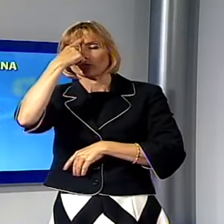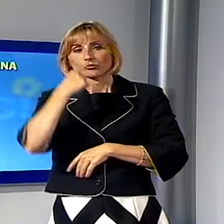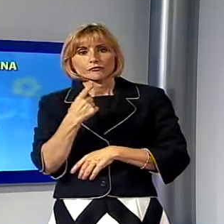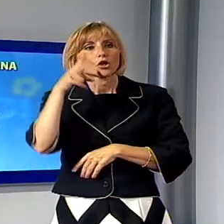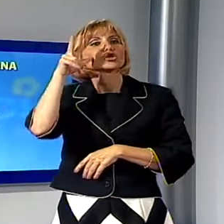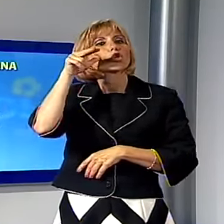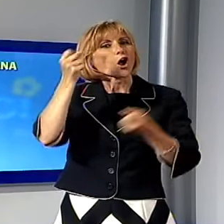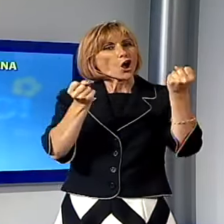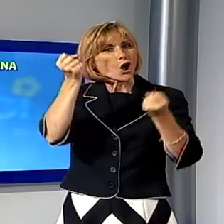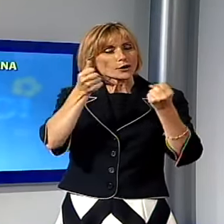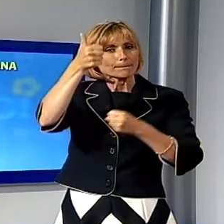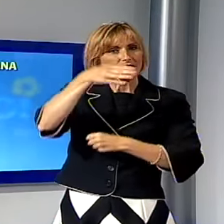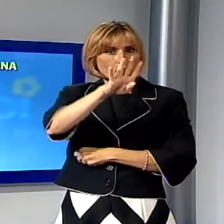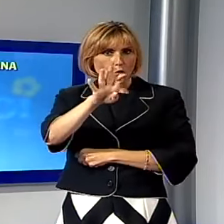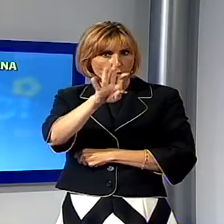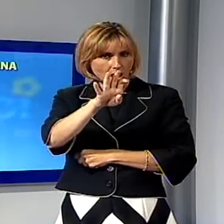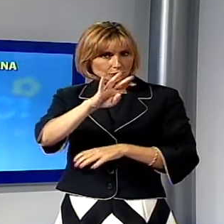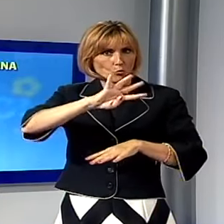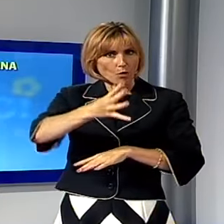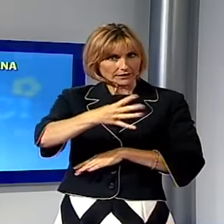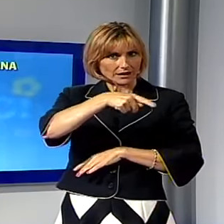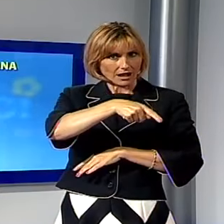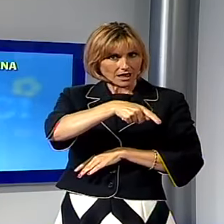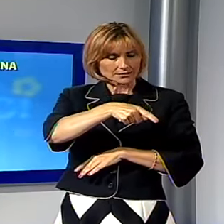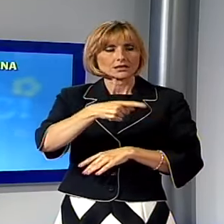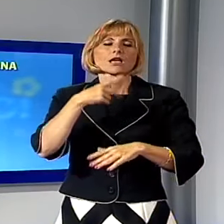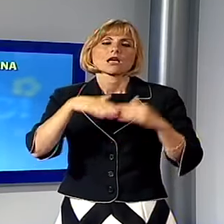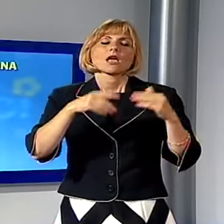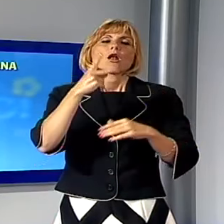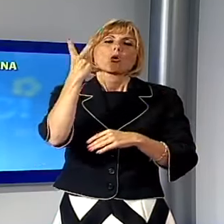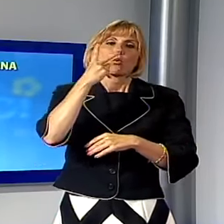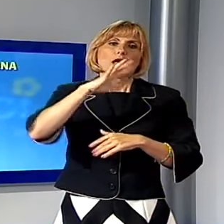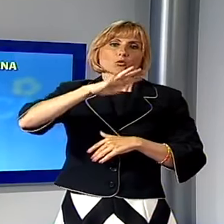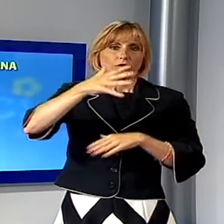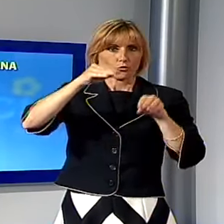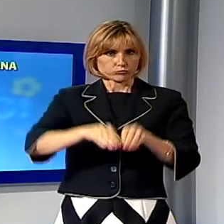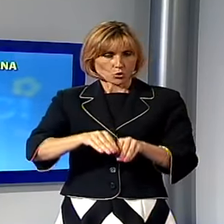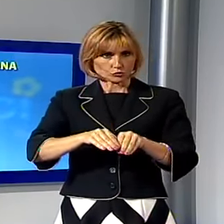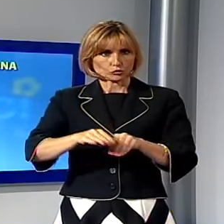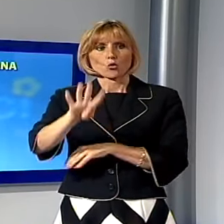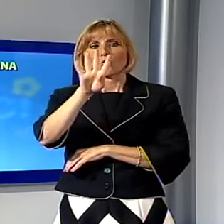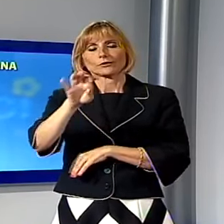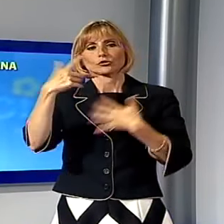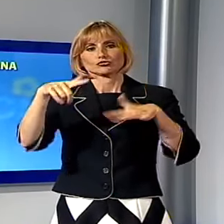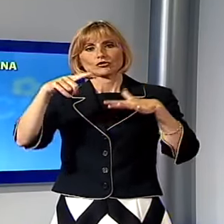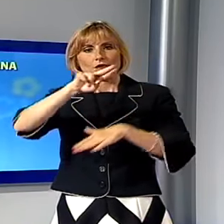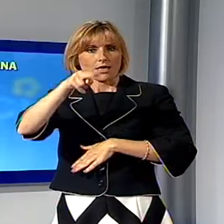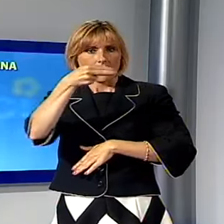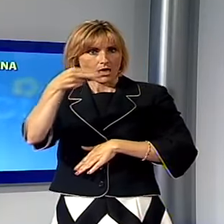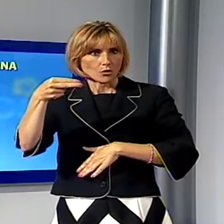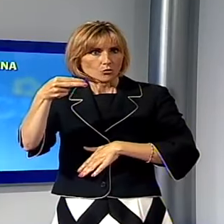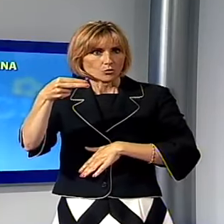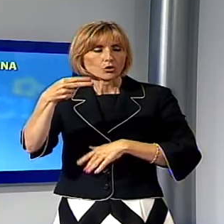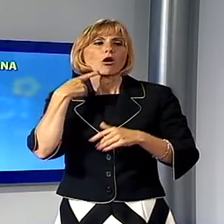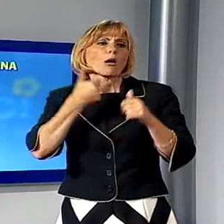donna alla guida di un 1.400 in quarta classe Lucca va un pochino meglio e si piazza al quinto posto con 417 euro contro i